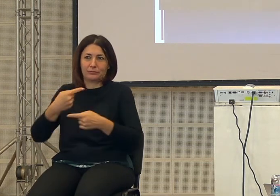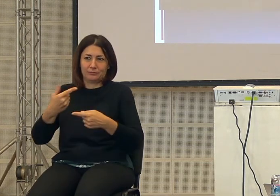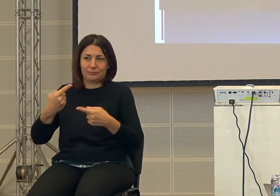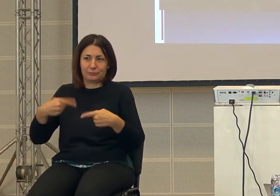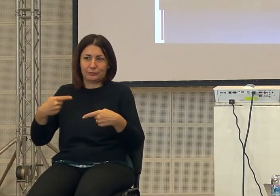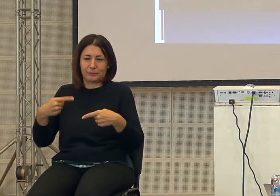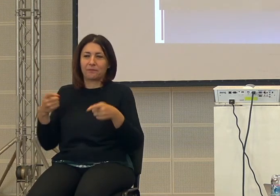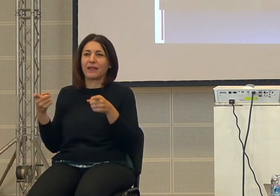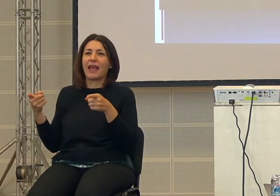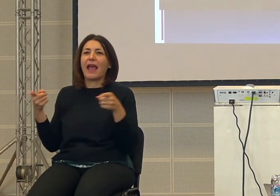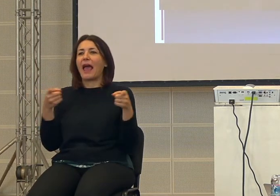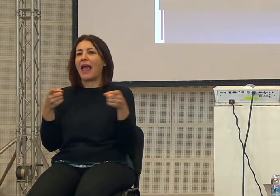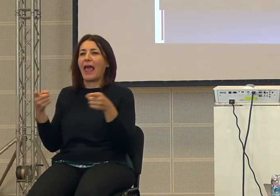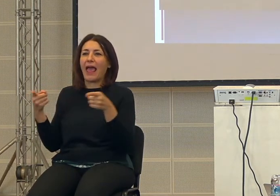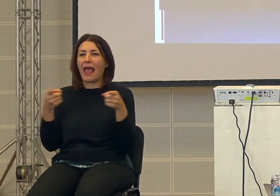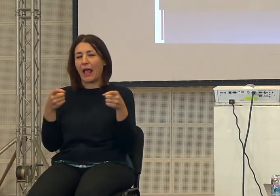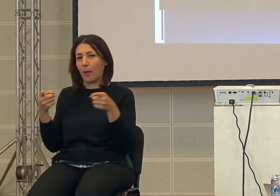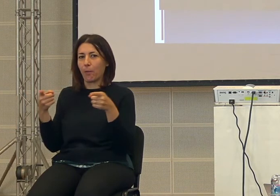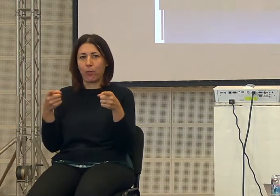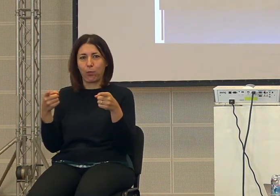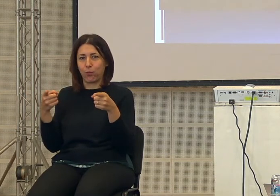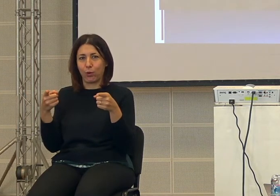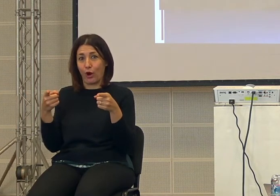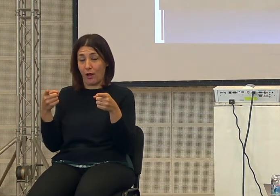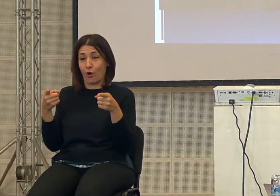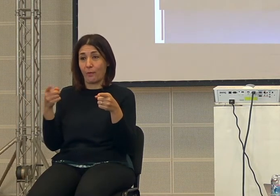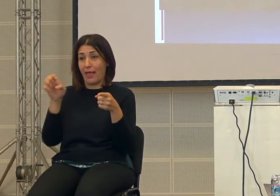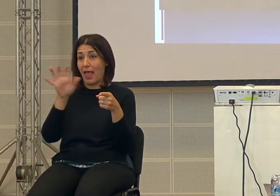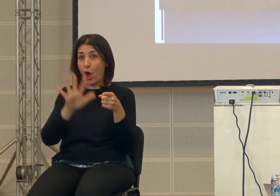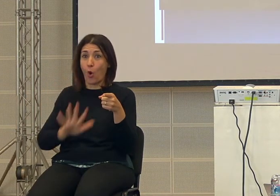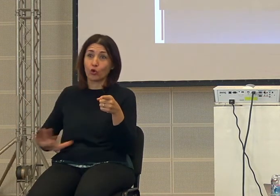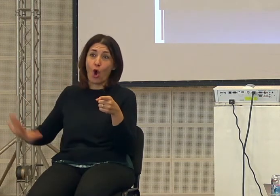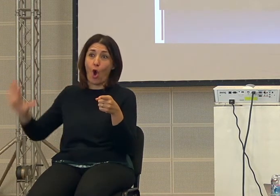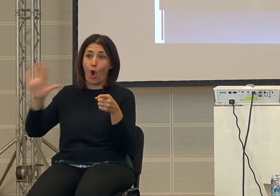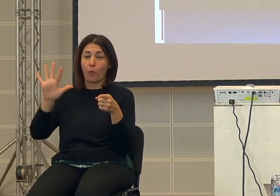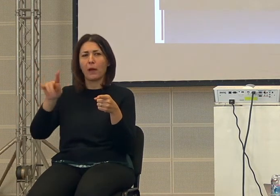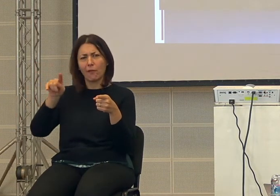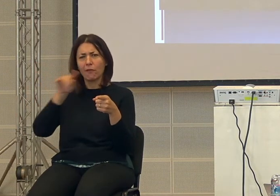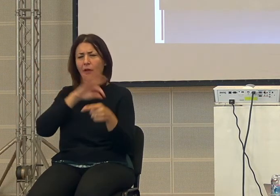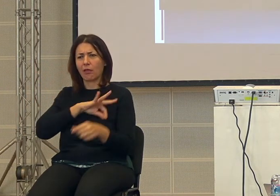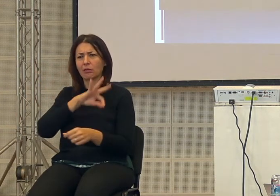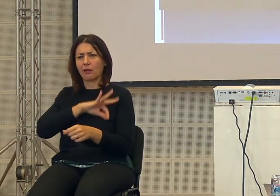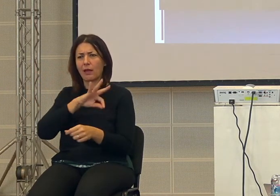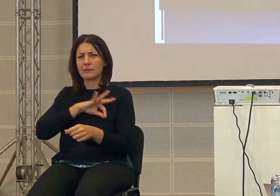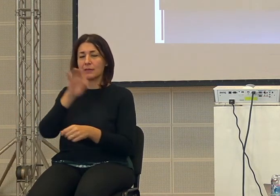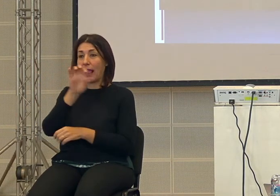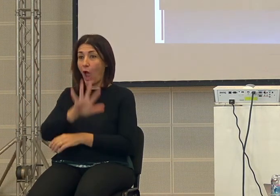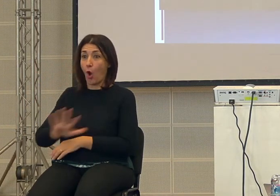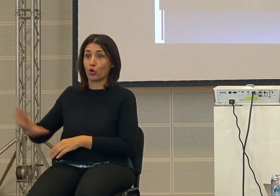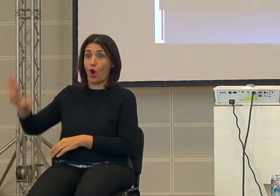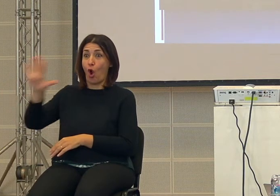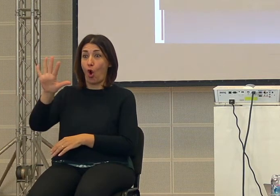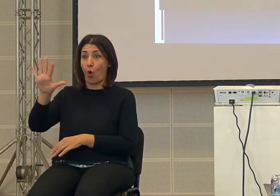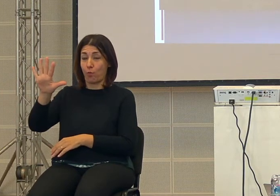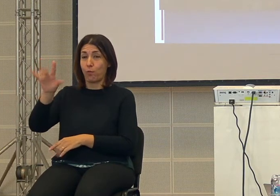è l'epoca delle grandi esplorazioni quindi l'Europa e questo è un'altra cosa interessante che è l'Europa che